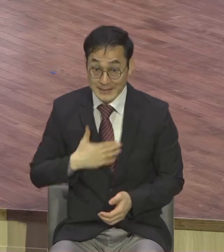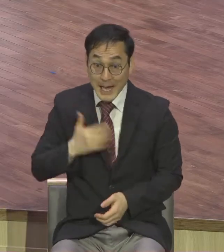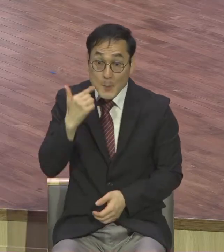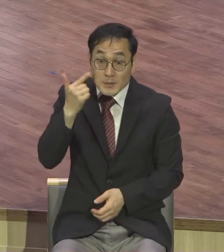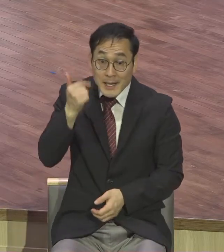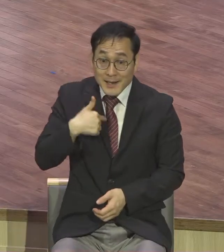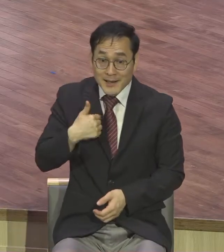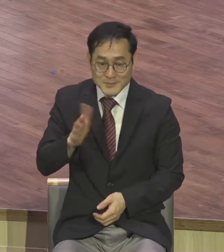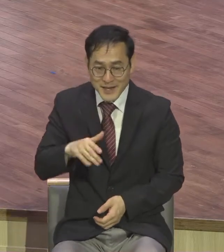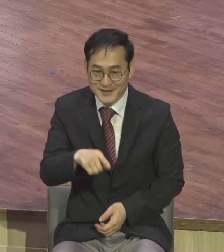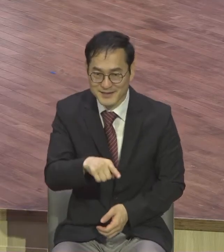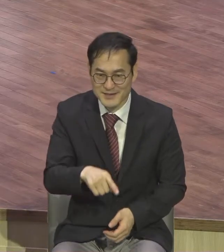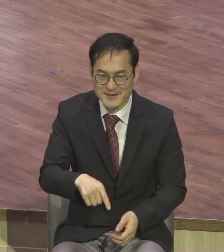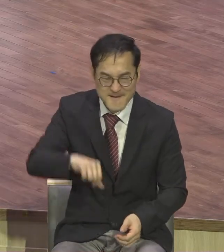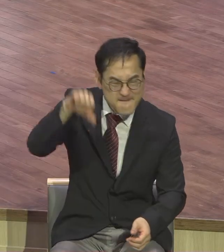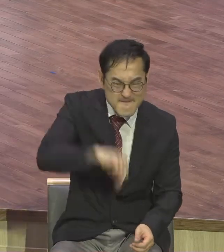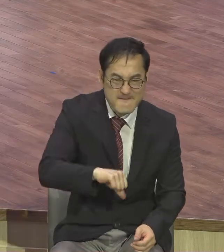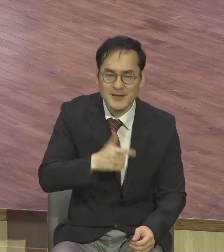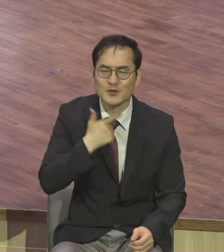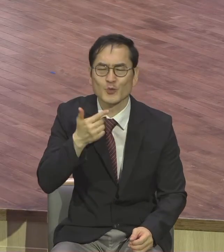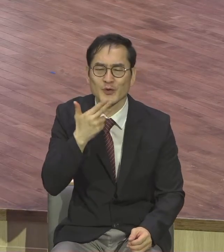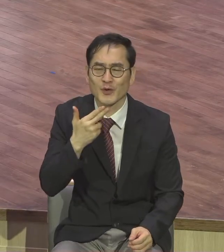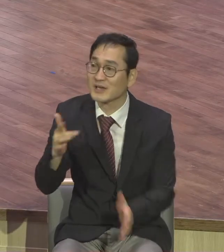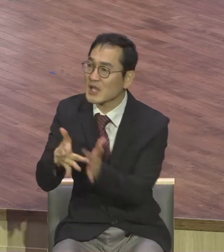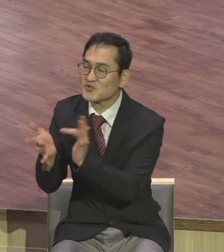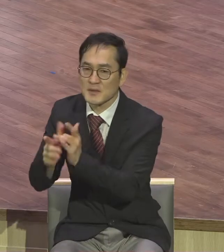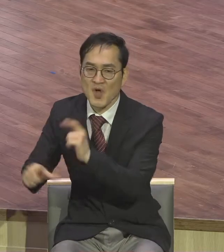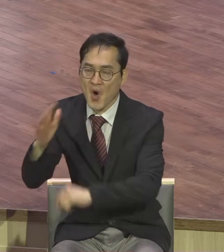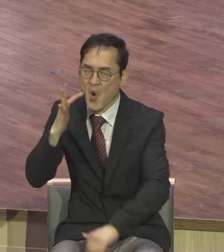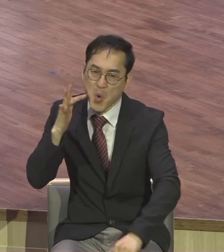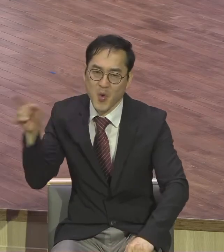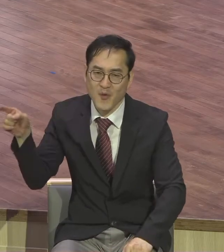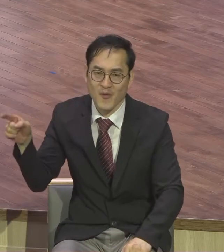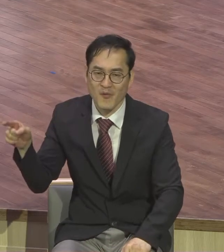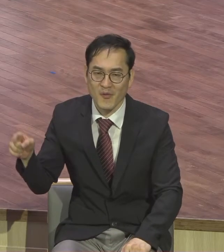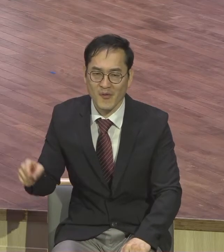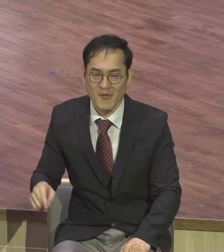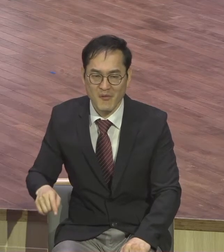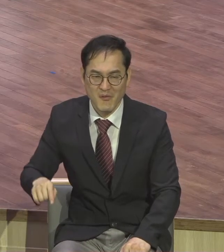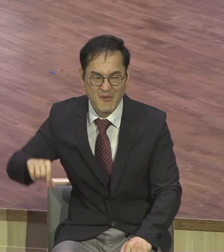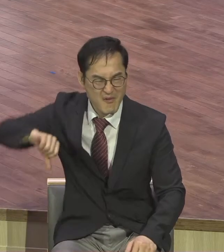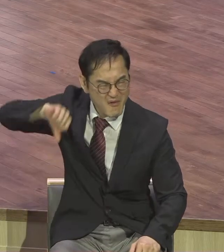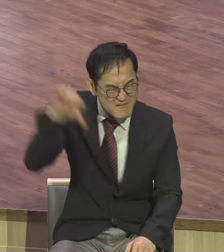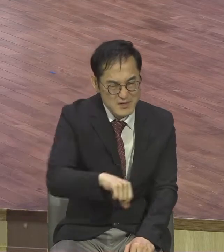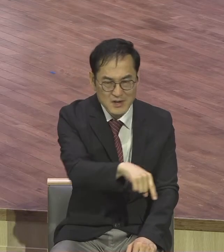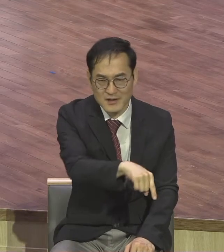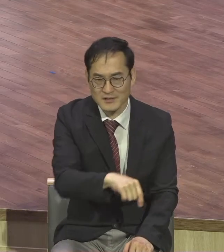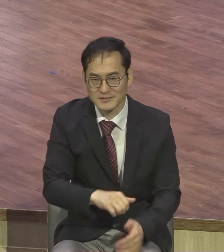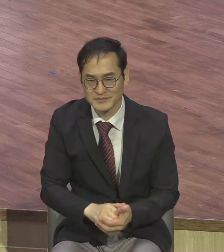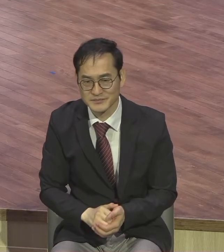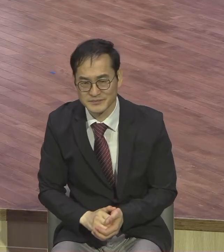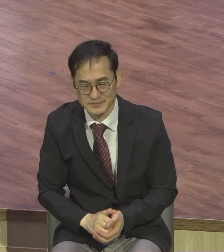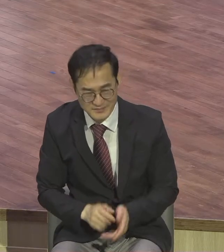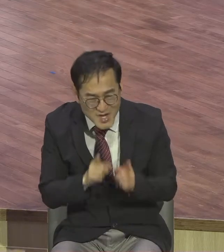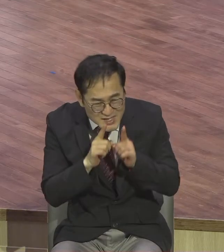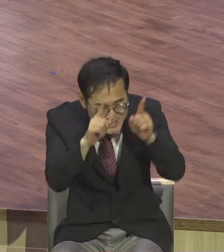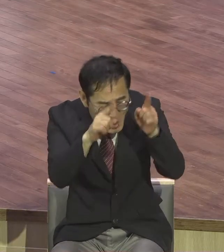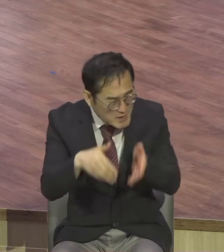예수님은 이 뱀들아 독사의 새끼들아 너희가 어떻게 지옥의 판기를 피하겠느냐 예수님의